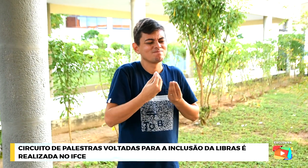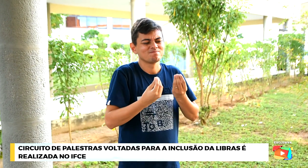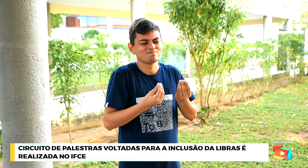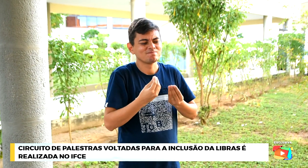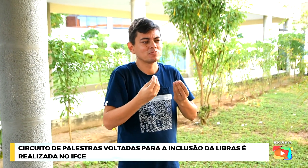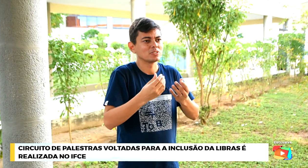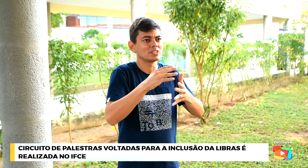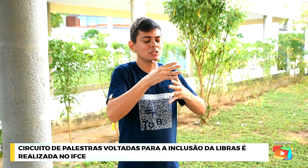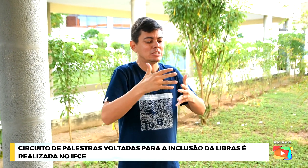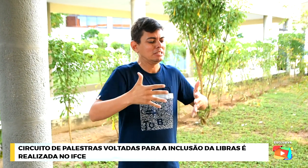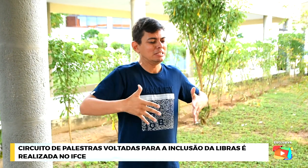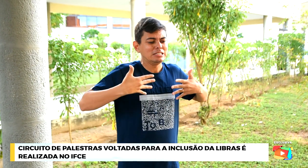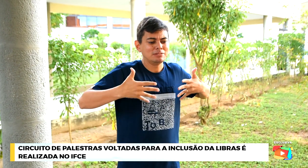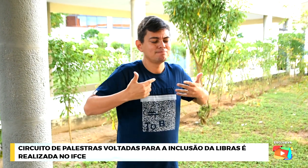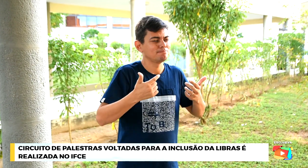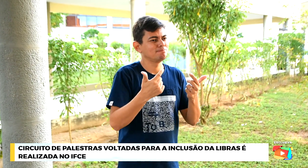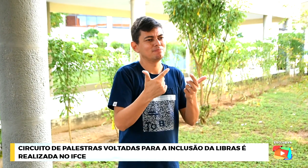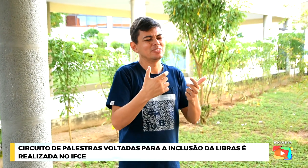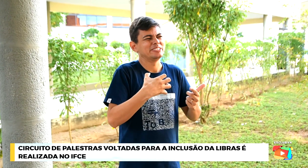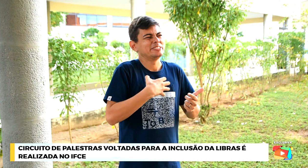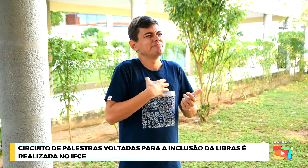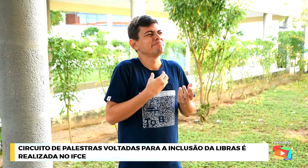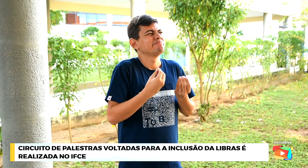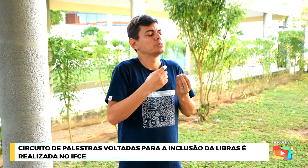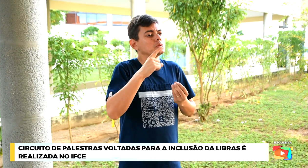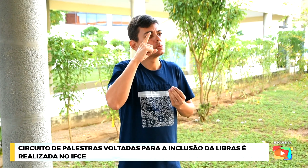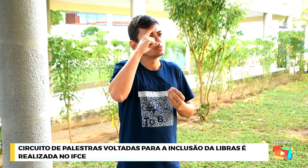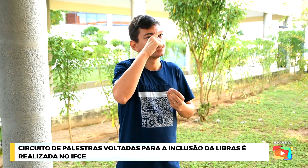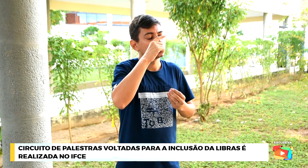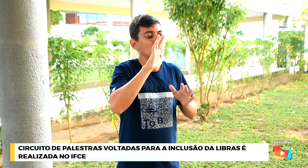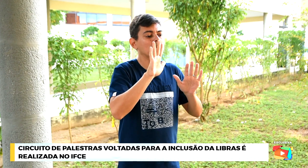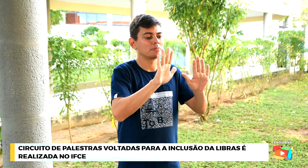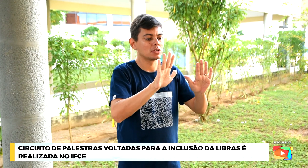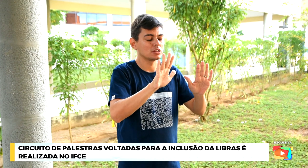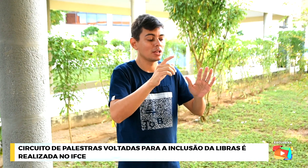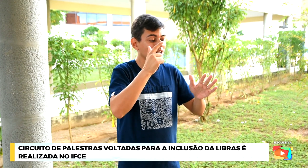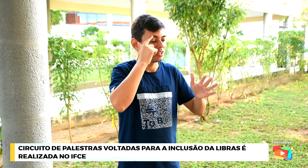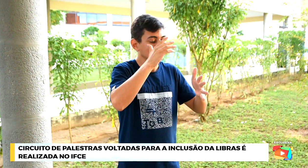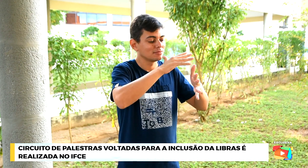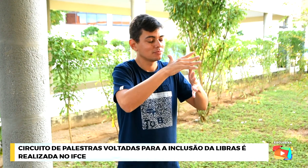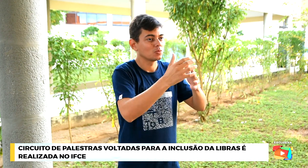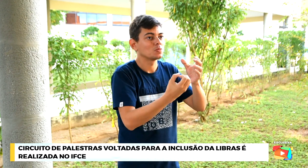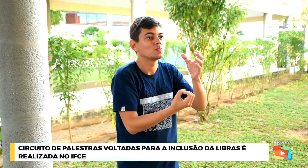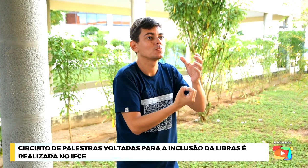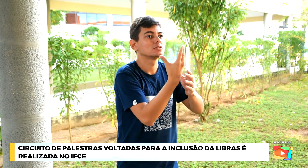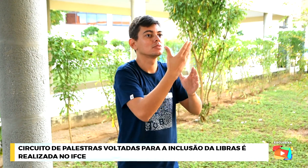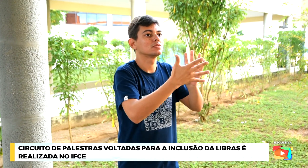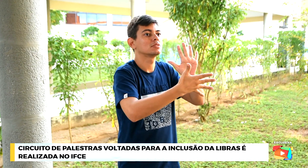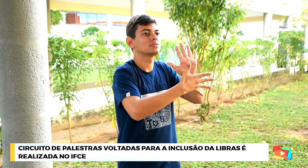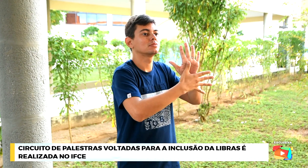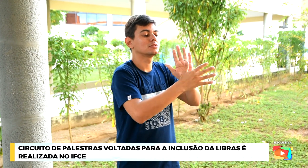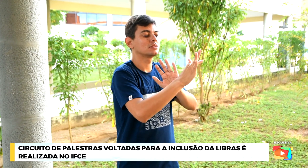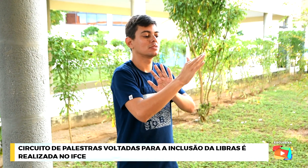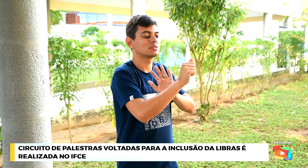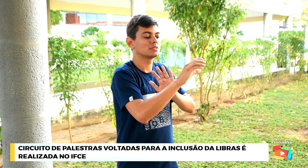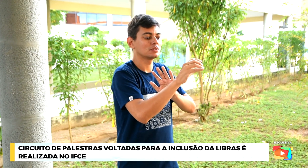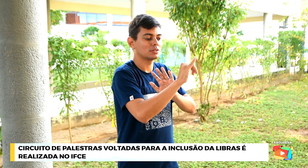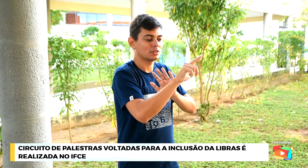dificuldade com relação ao professor, ao ser professor surdo. De fato, era muito difícil.